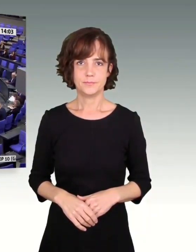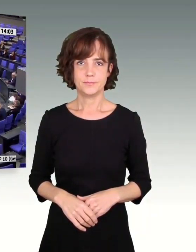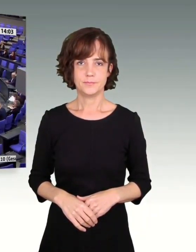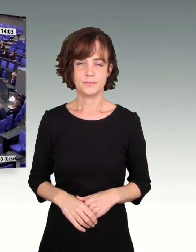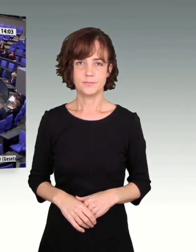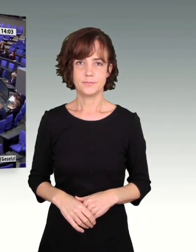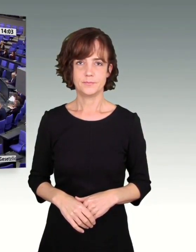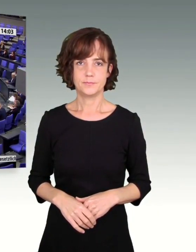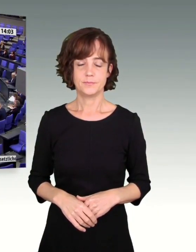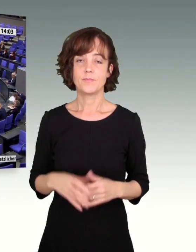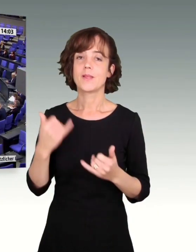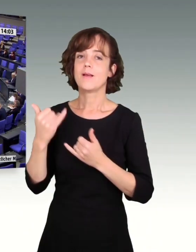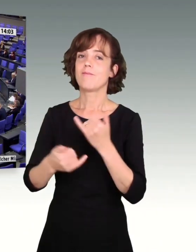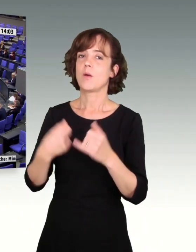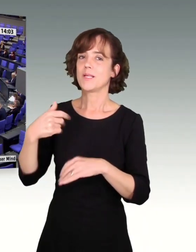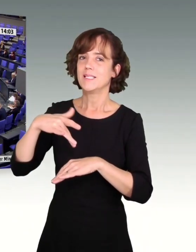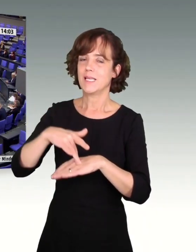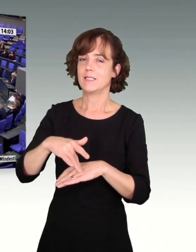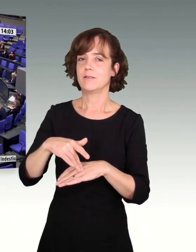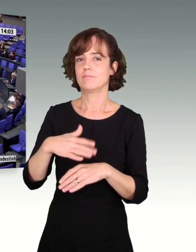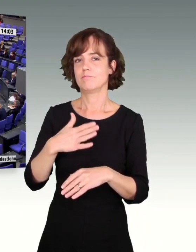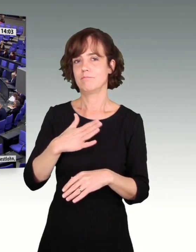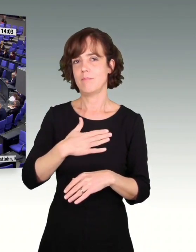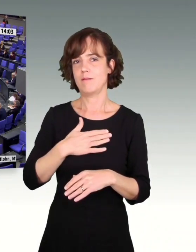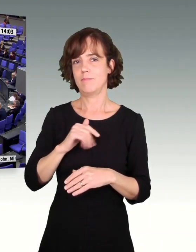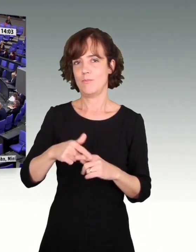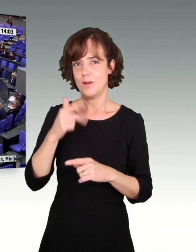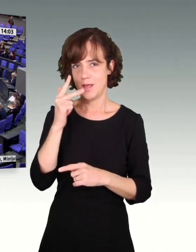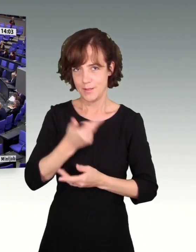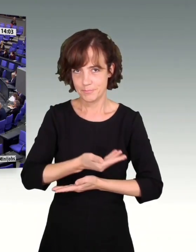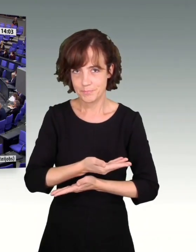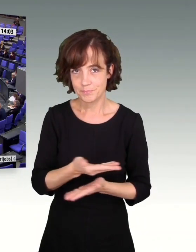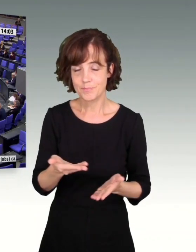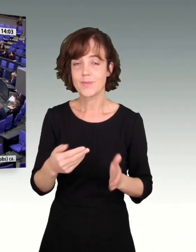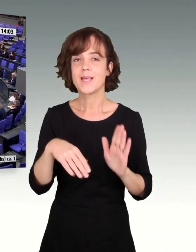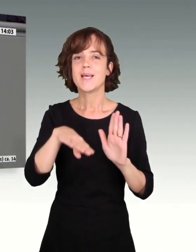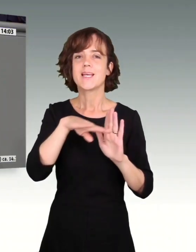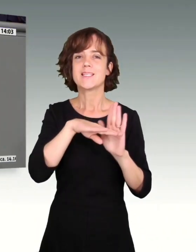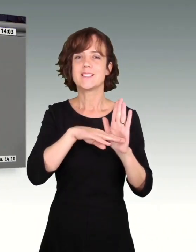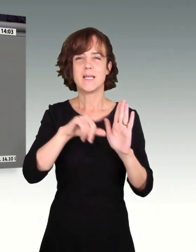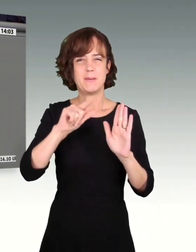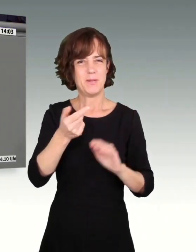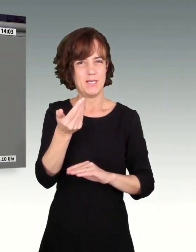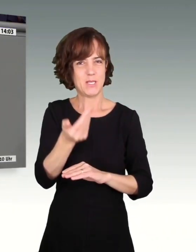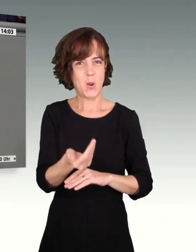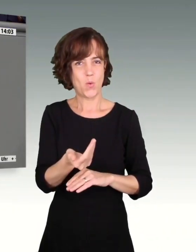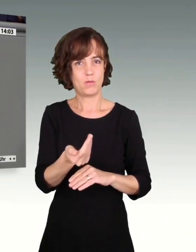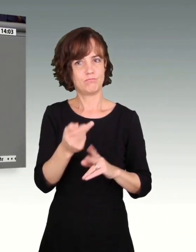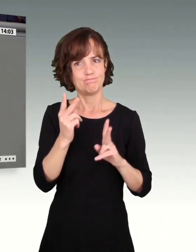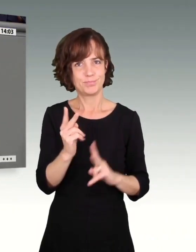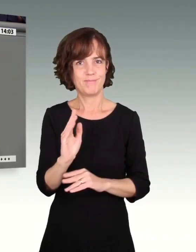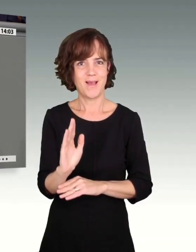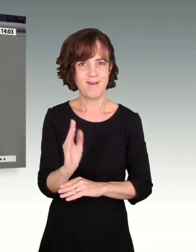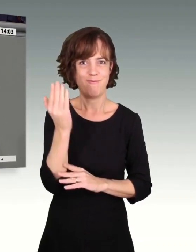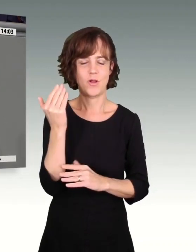Frau Präsidentin! Meine Damen und Herren! Der gesetzliche Mindestlohn ist eine Erfolgsgeschichte